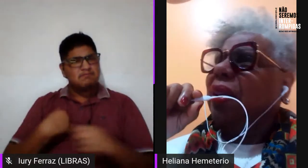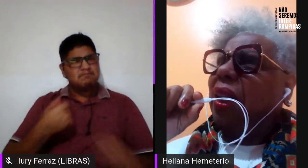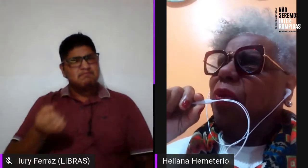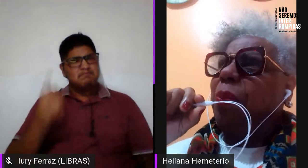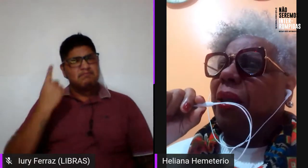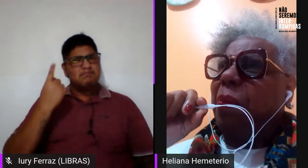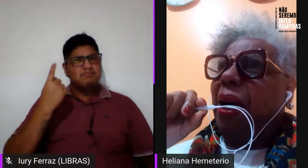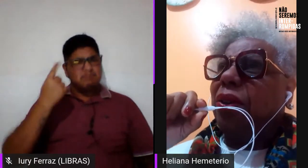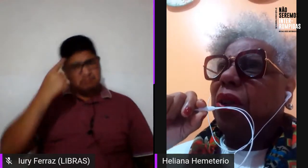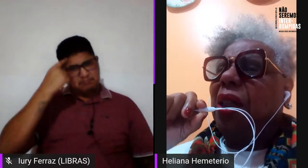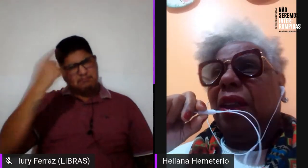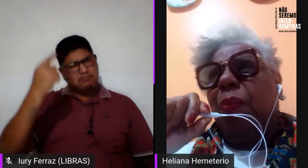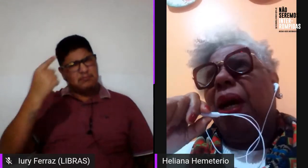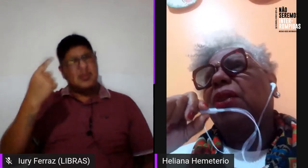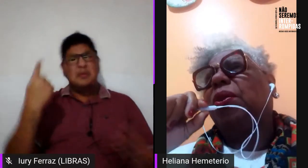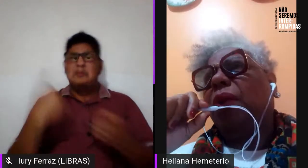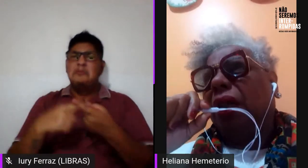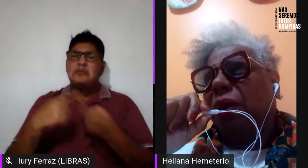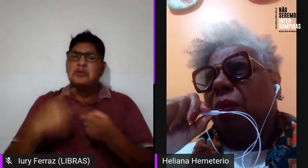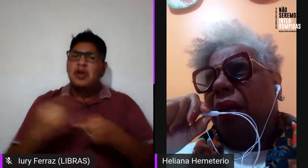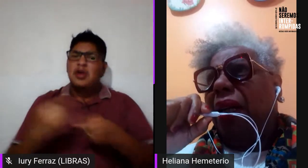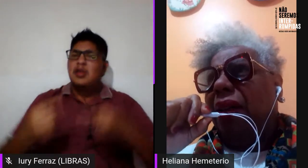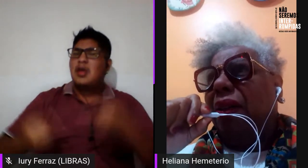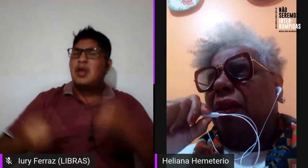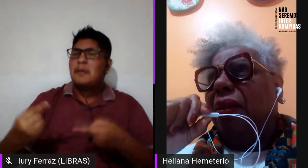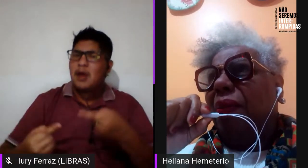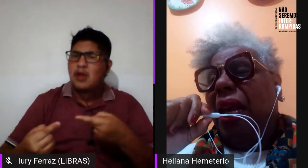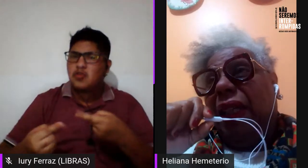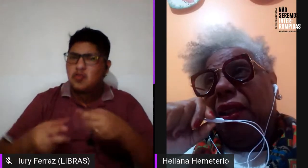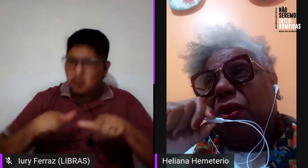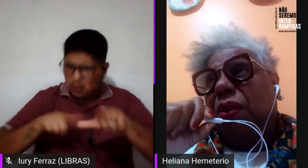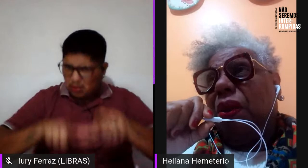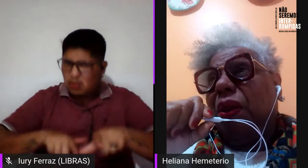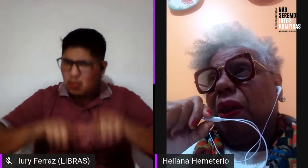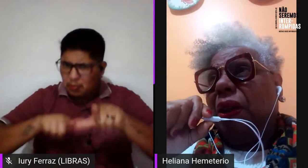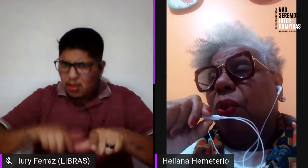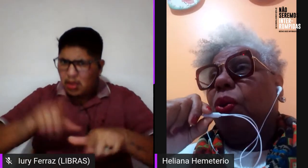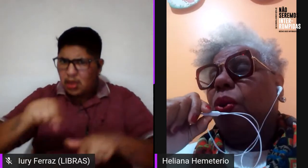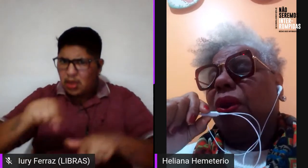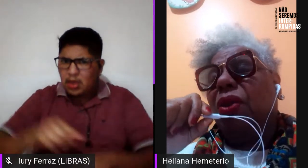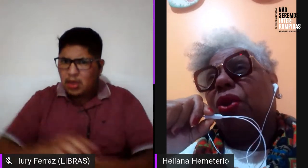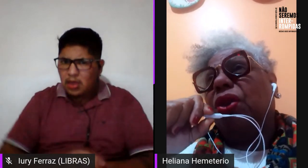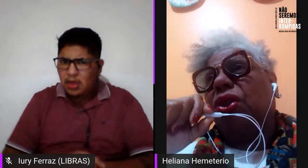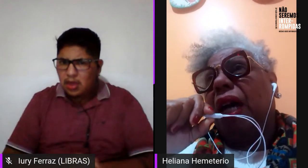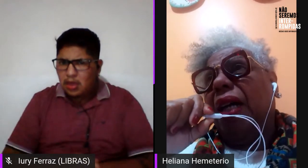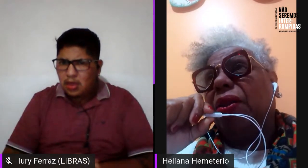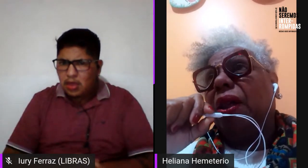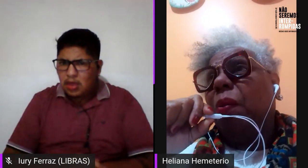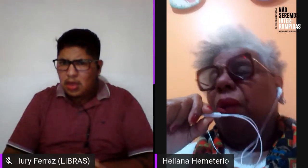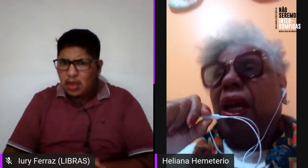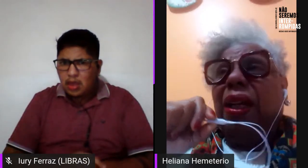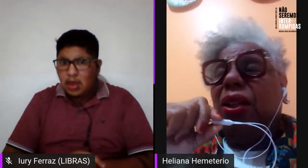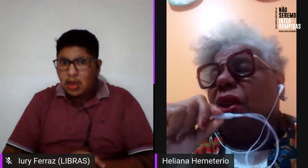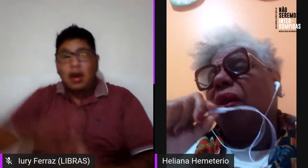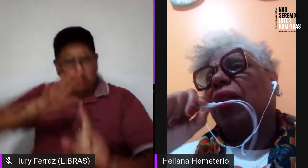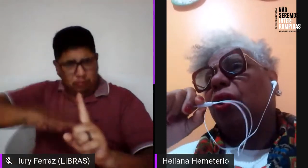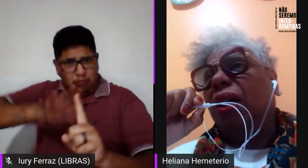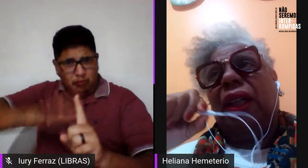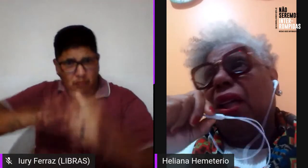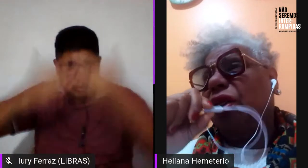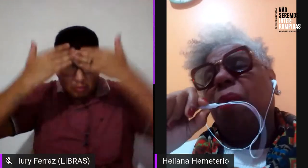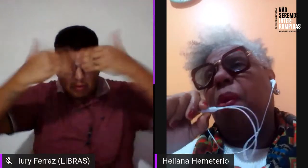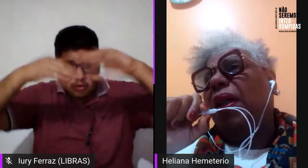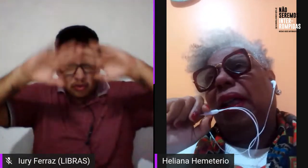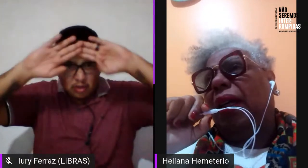o que que tem que vir para debate? Debate o cadomblé? É isso? O culto aos orixás? Porque a religião